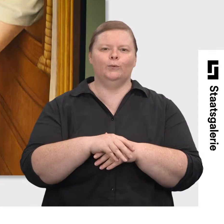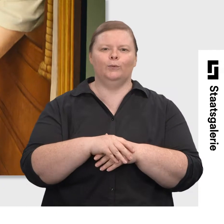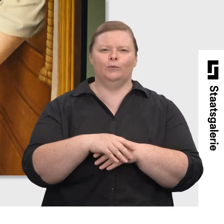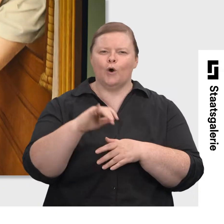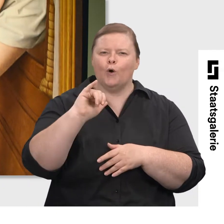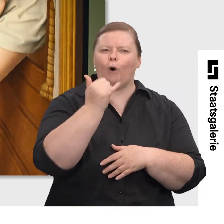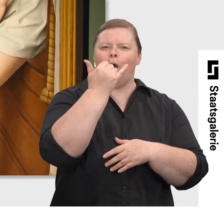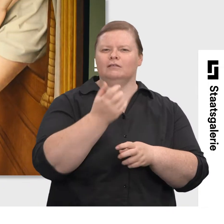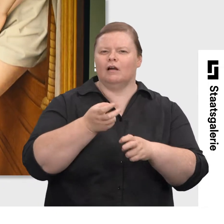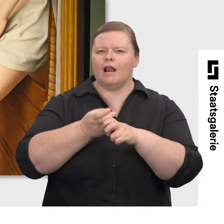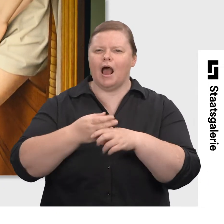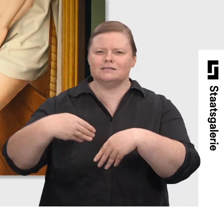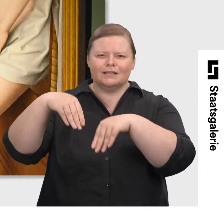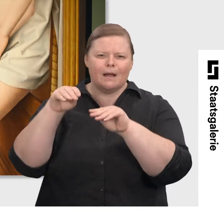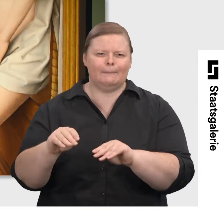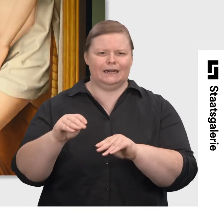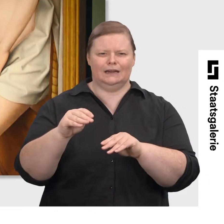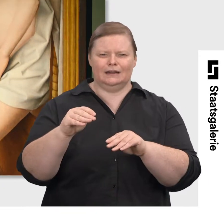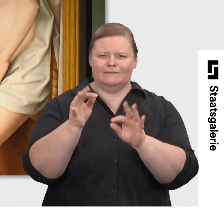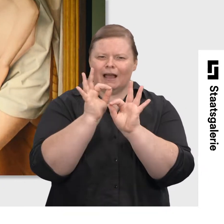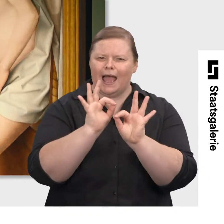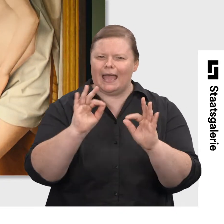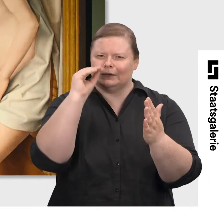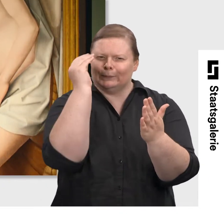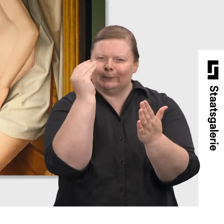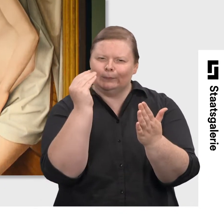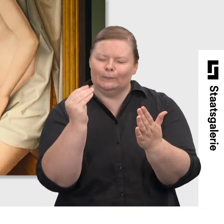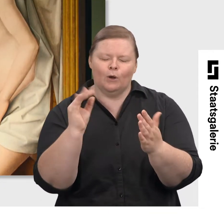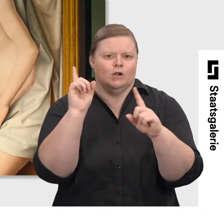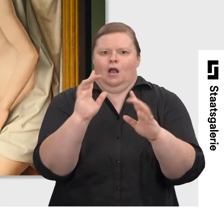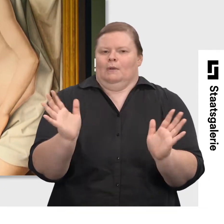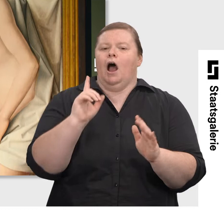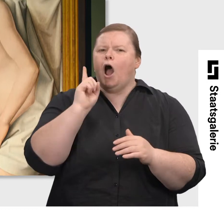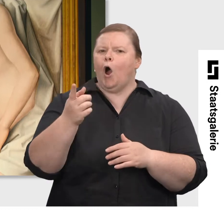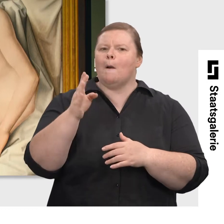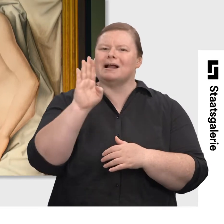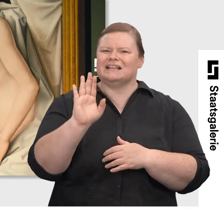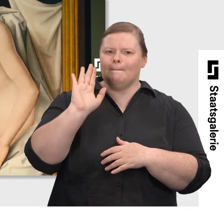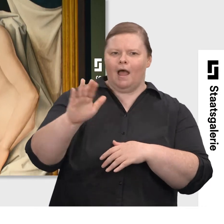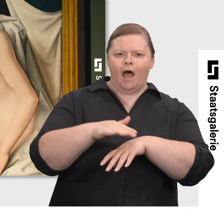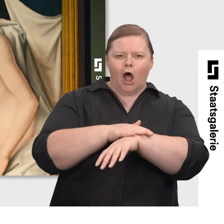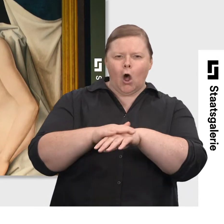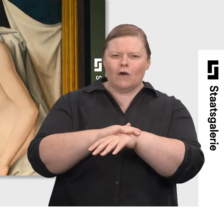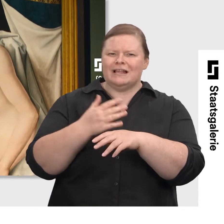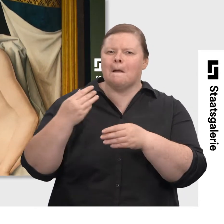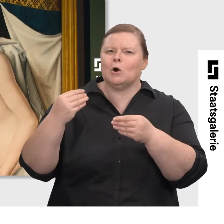Gold, das Glas, der Teppich, die unglaublich, ja schon porzellanene Haut von